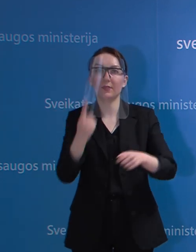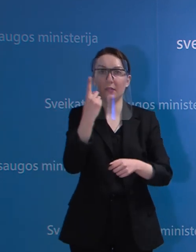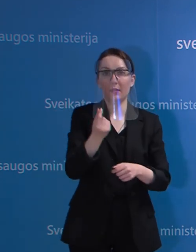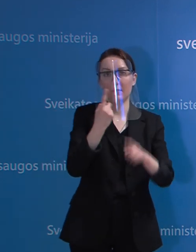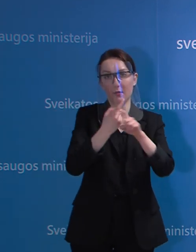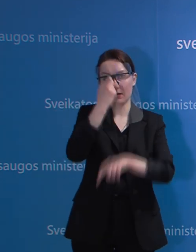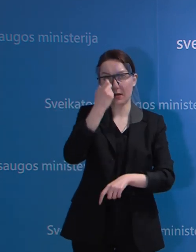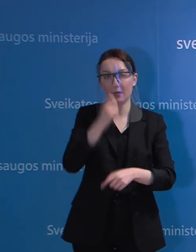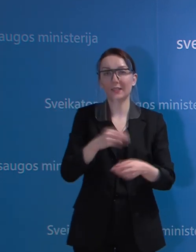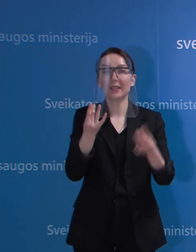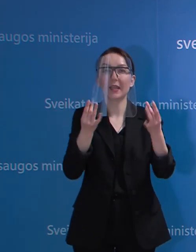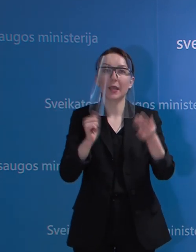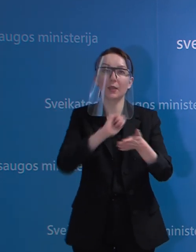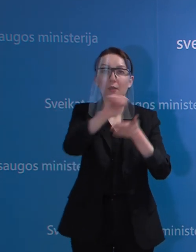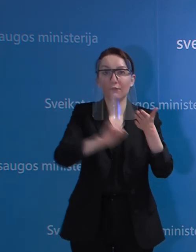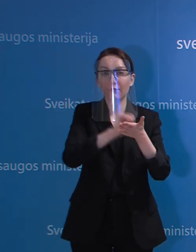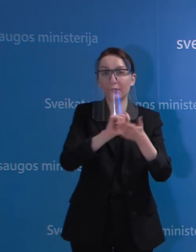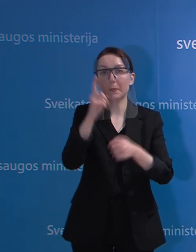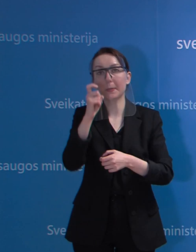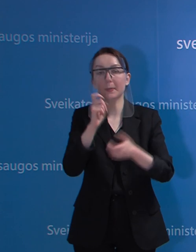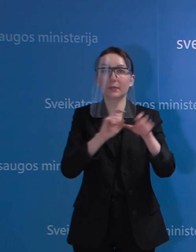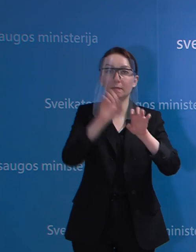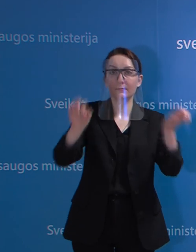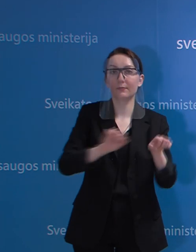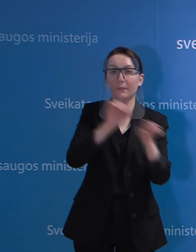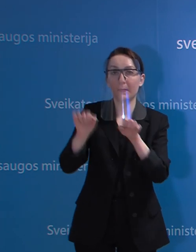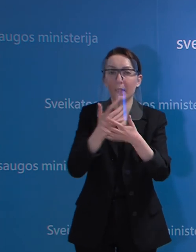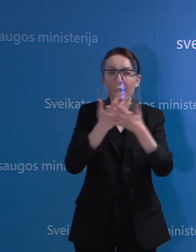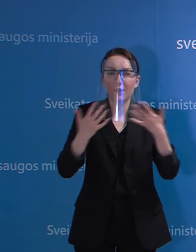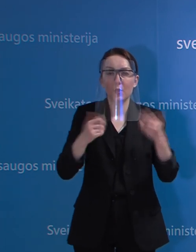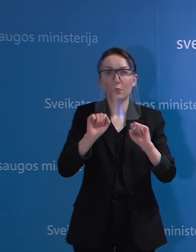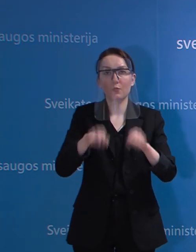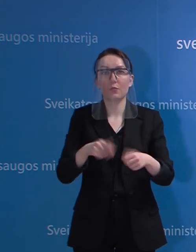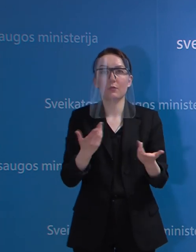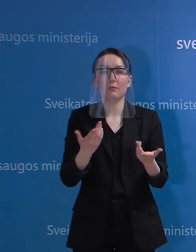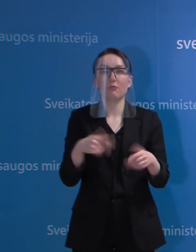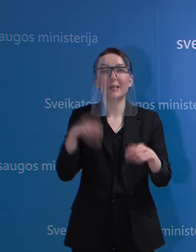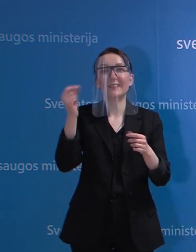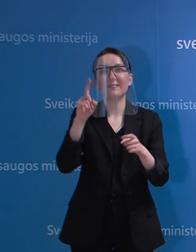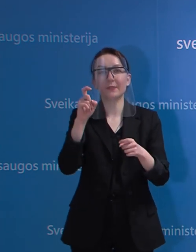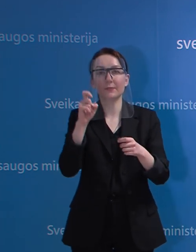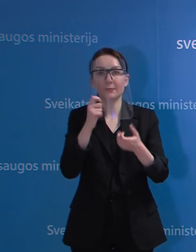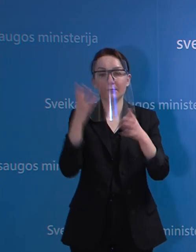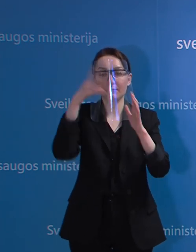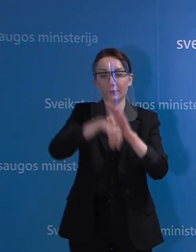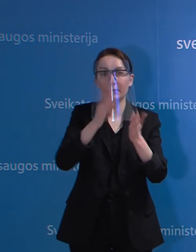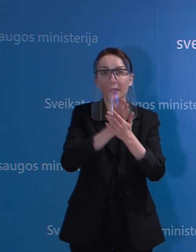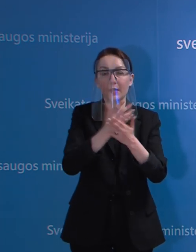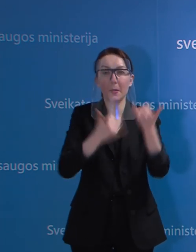vėlgi drėgnai juos valant, naudojant įprastus ploviklius, kuriuose yra dezinfekuojančių priedų.